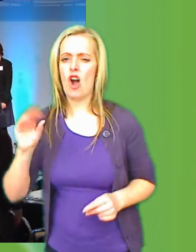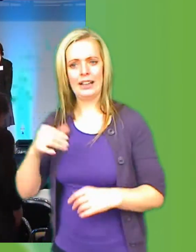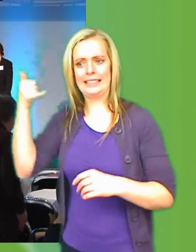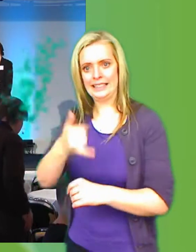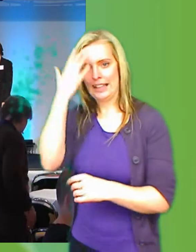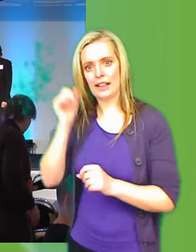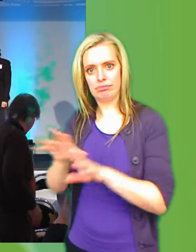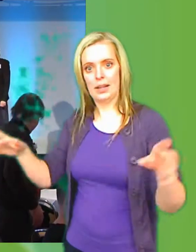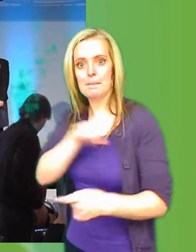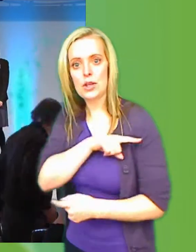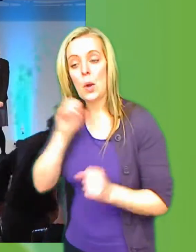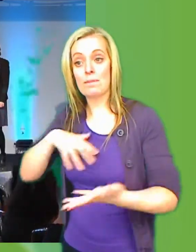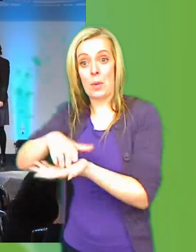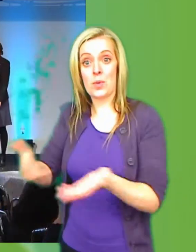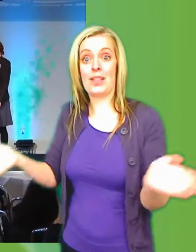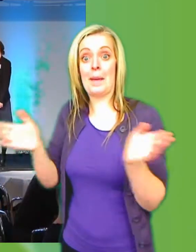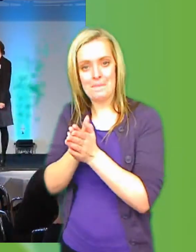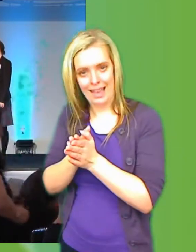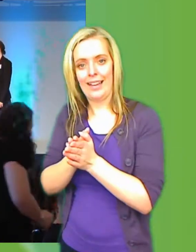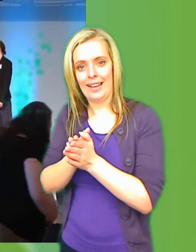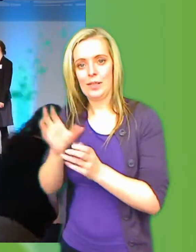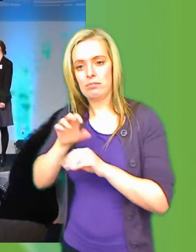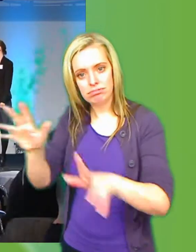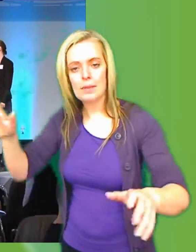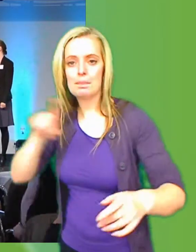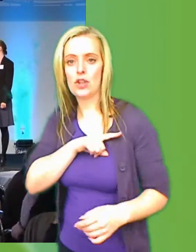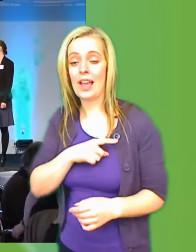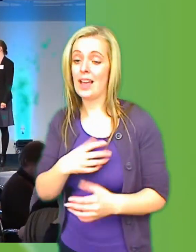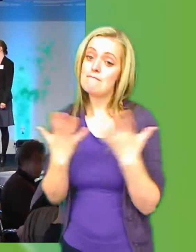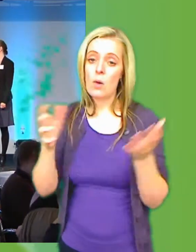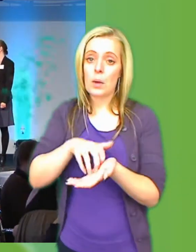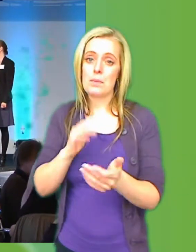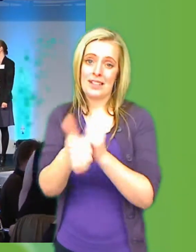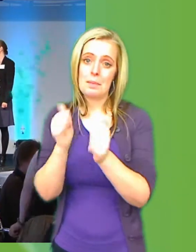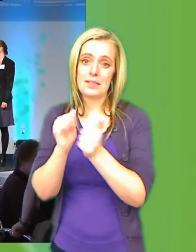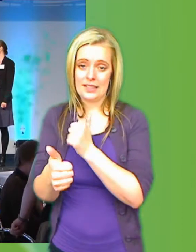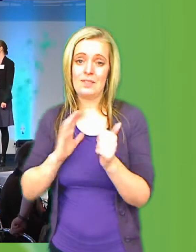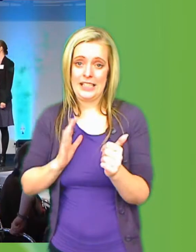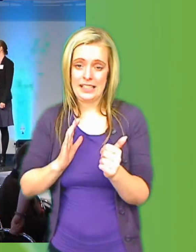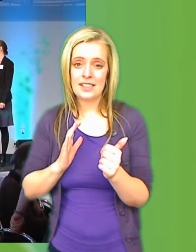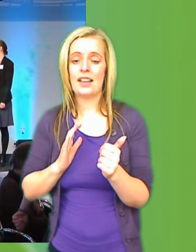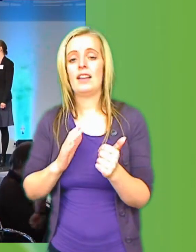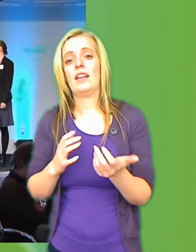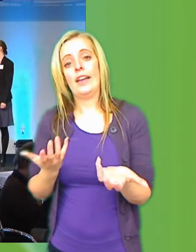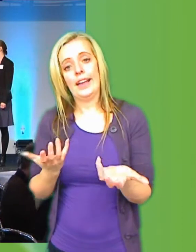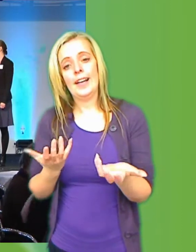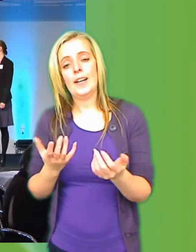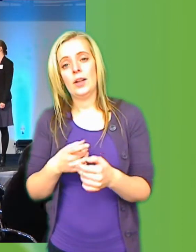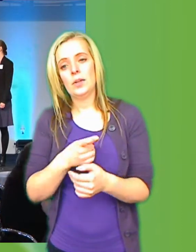såklart om kommunerna kom med. där kanske finns ju väldigt många av de representerade som är mest